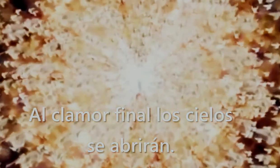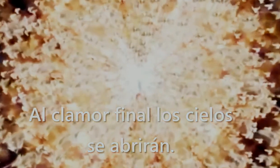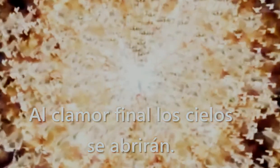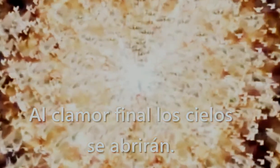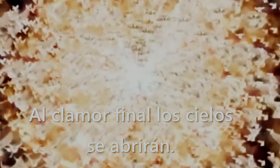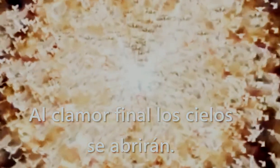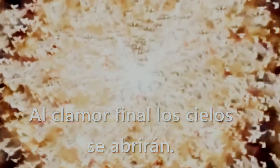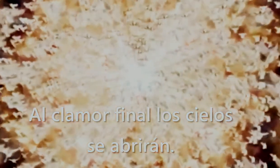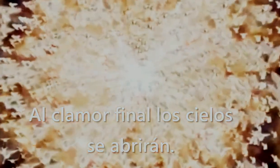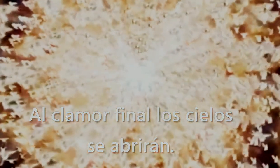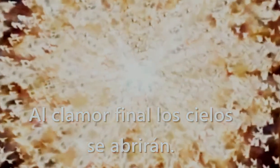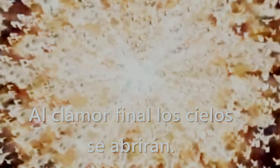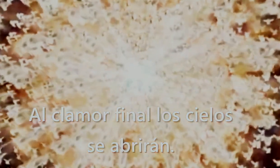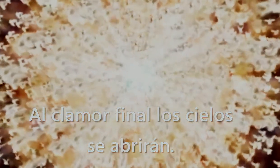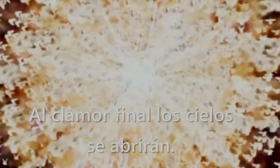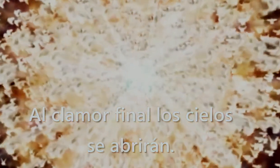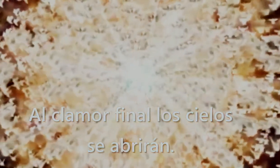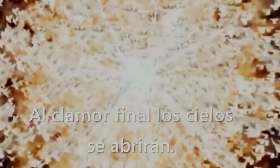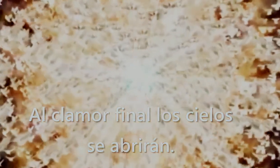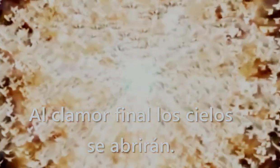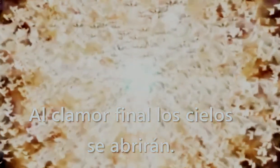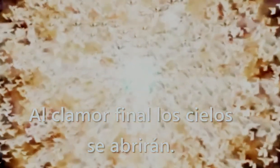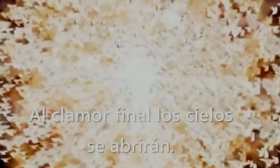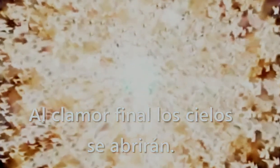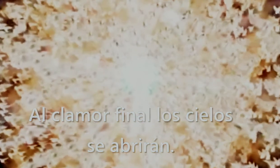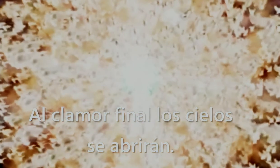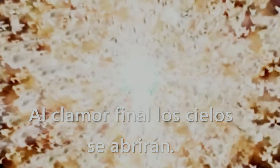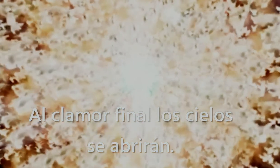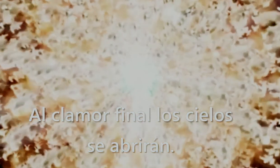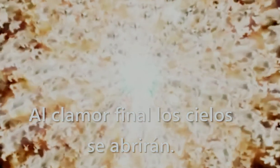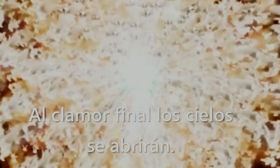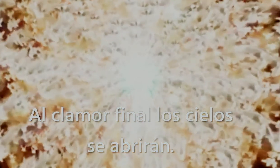Los cielos Se abrirán